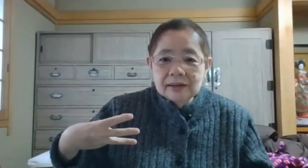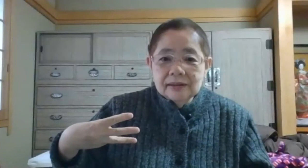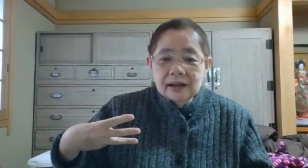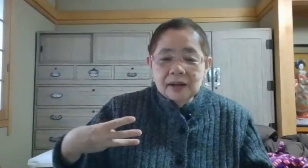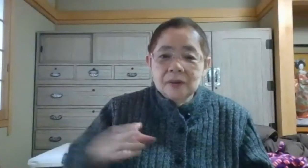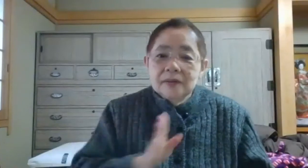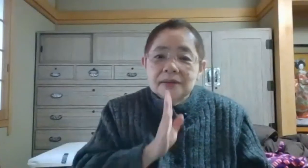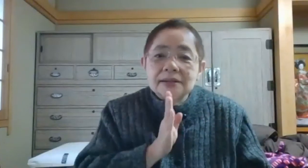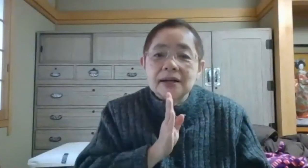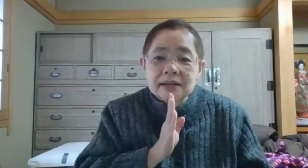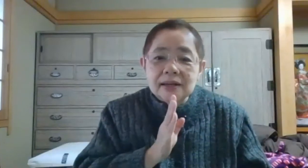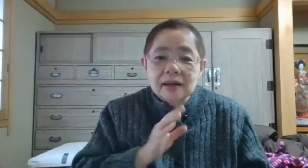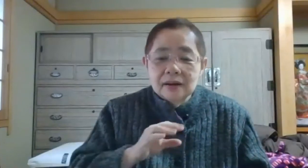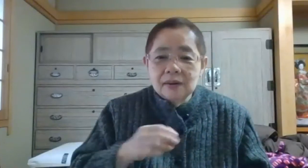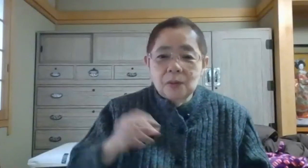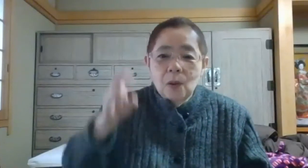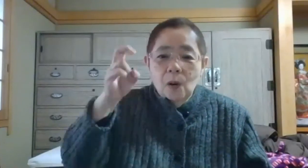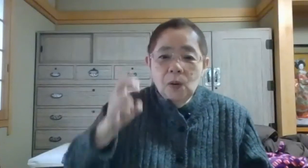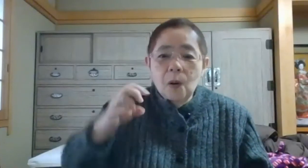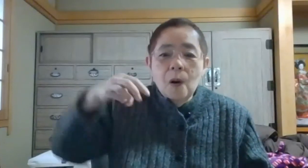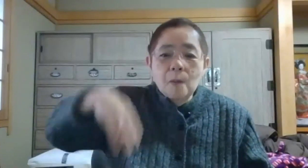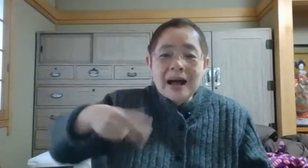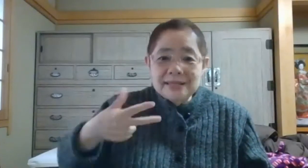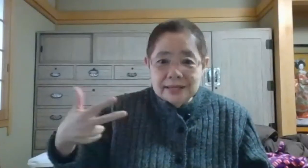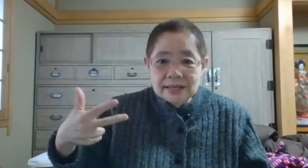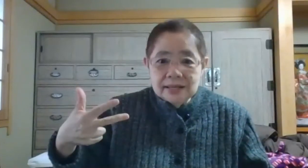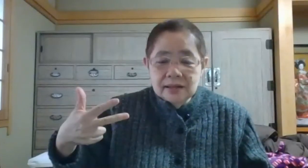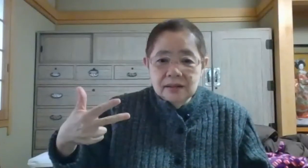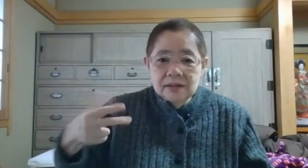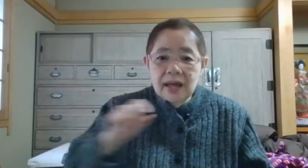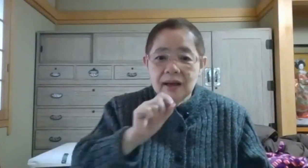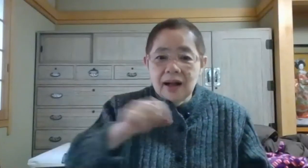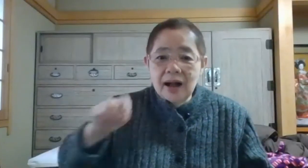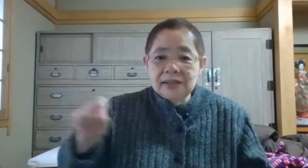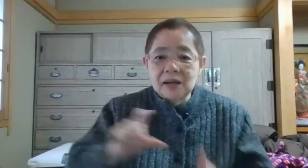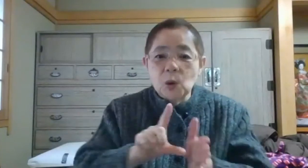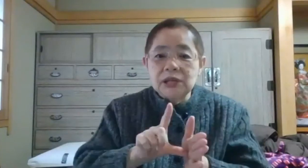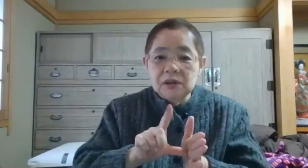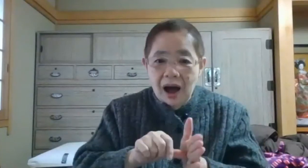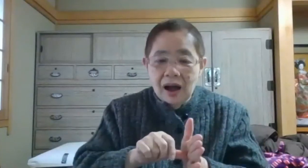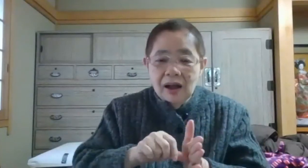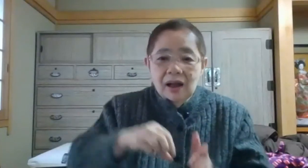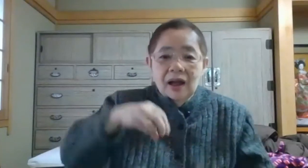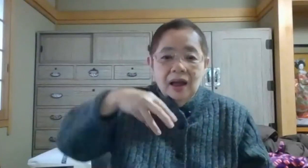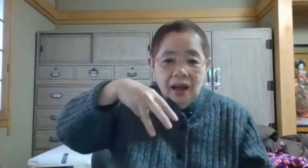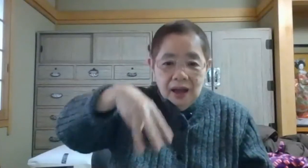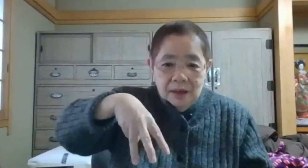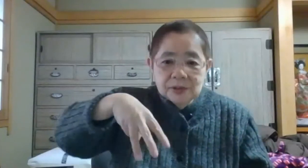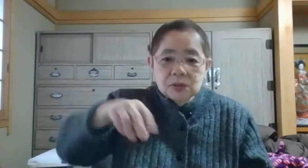確かにローマ字で書いた時はMと